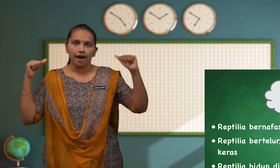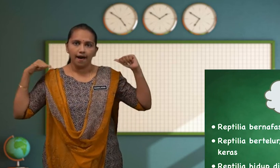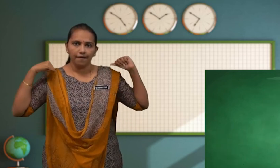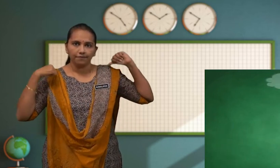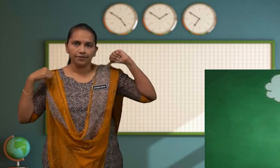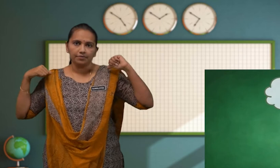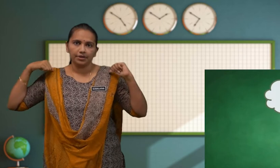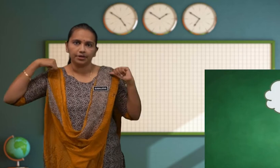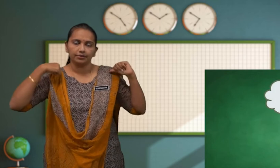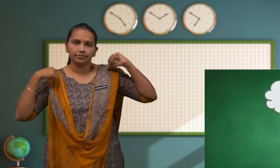Amphibia